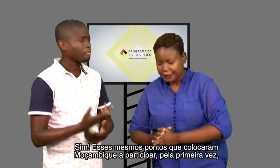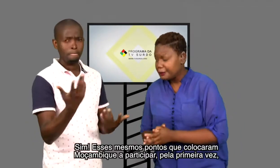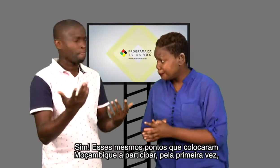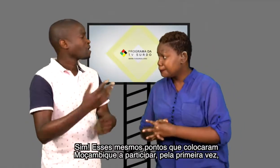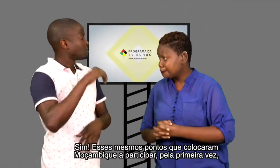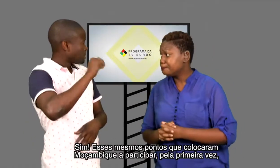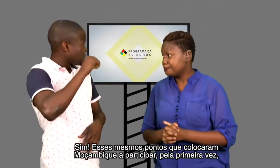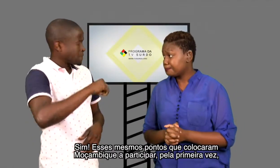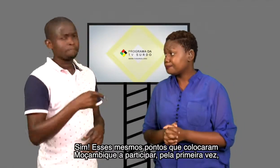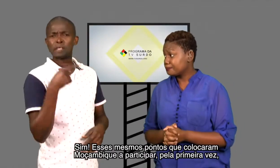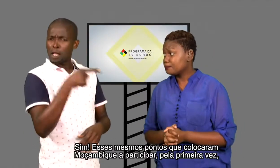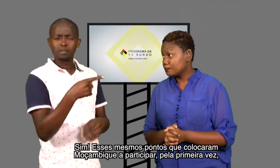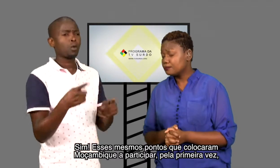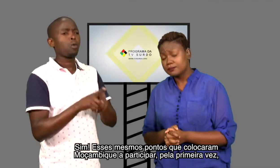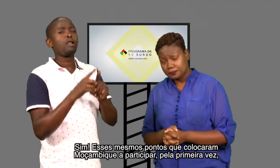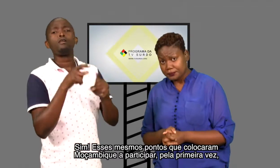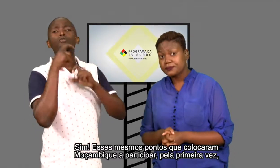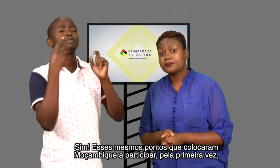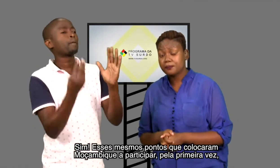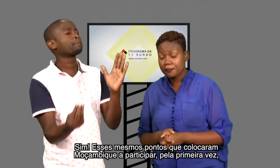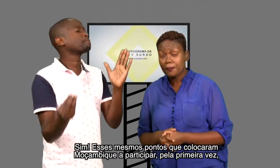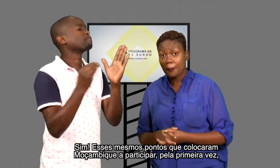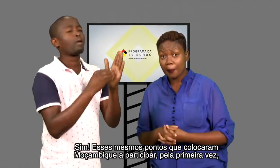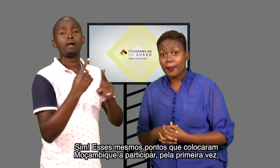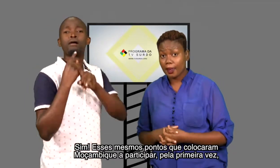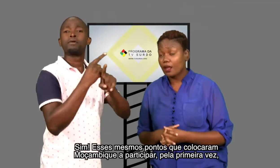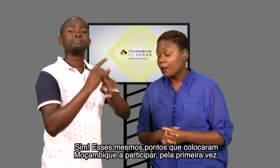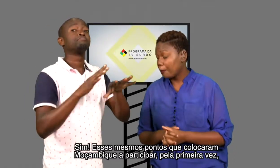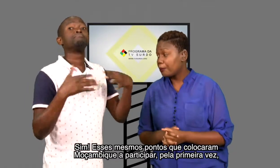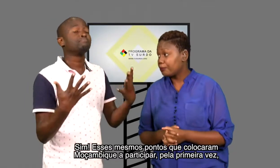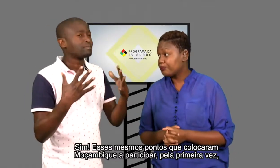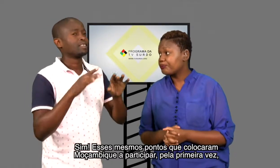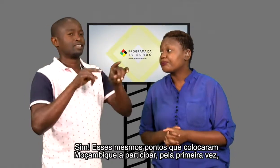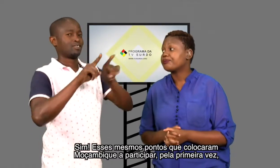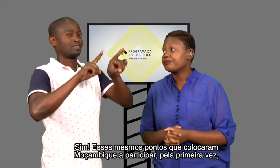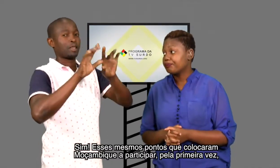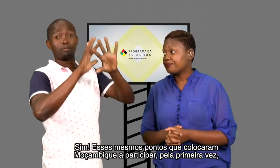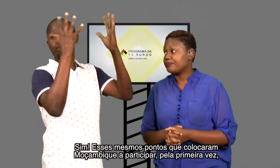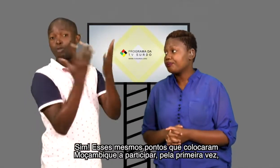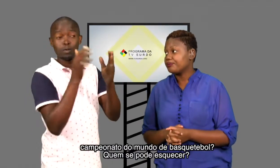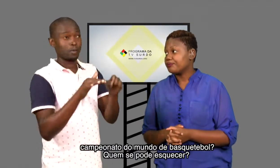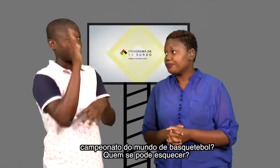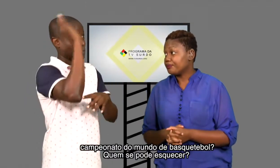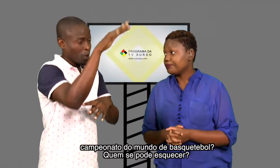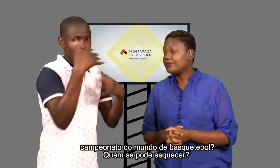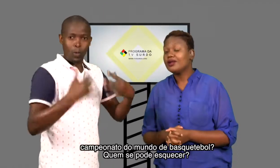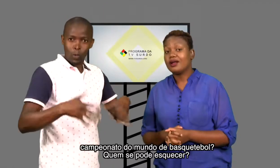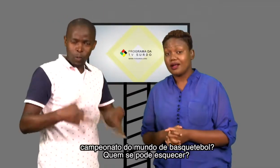Sim, esses mesmos pontos que colocaram o Moçambique a participar pela primeira vez num campeonato do mundo de